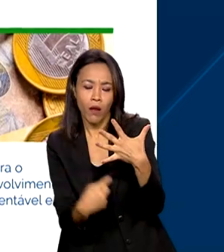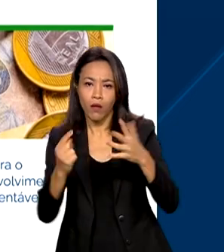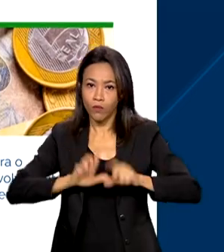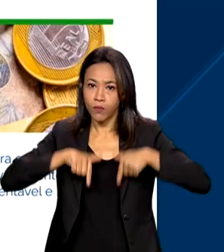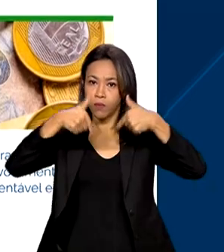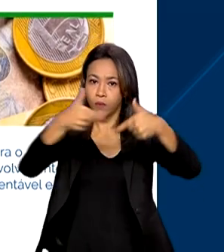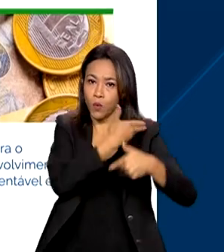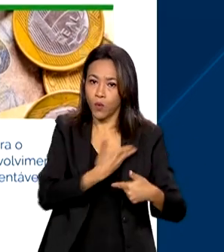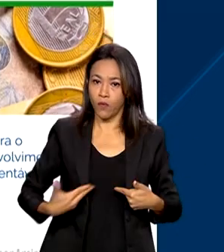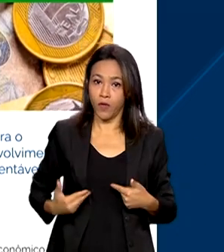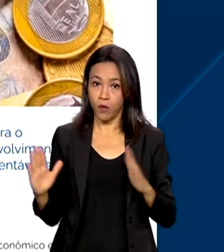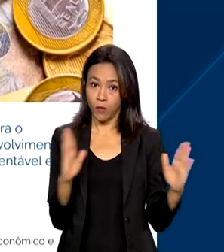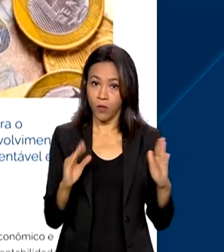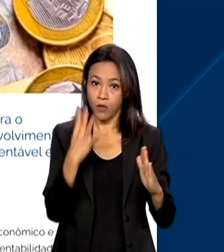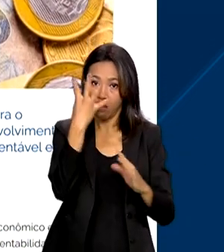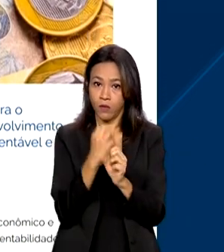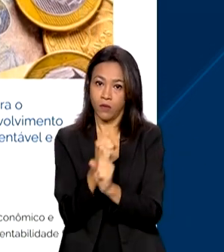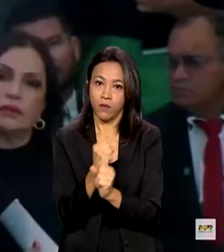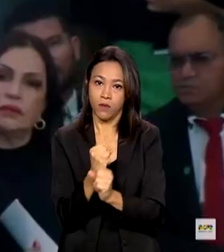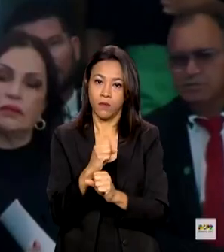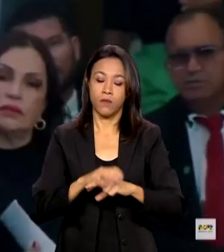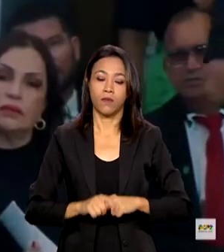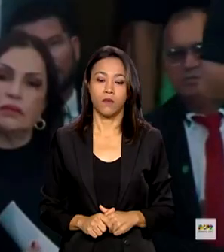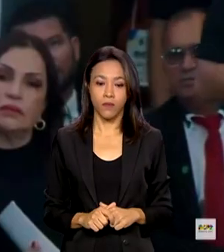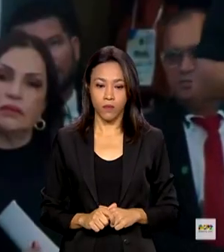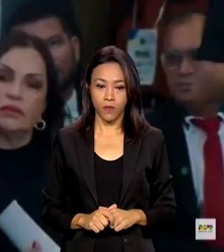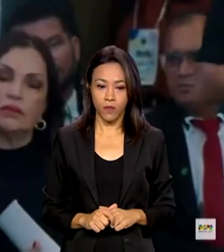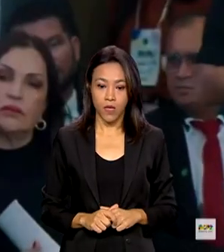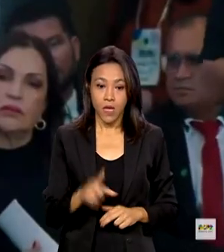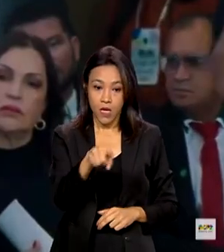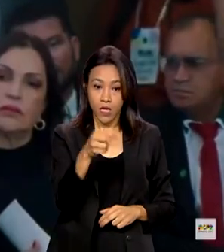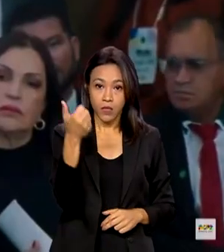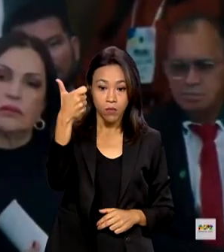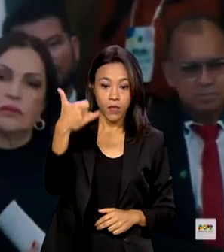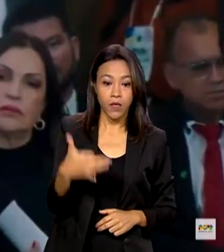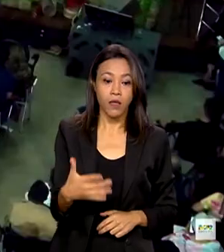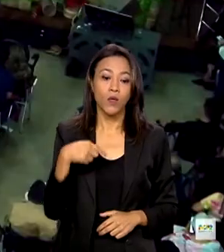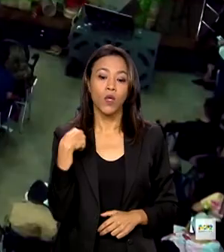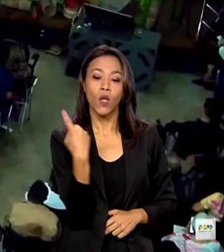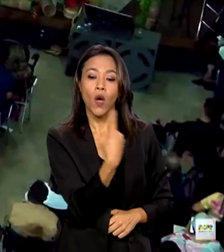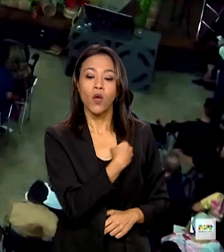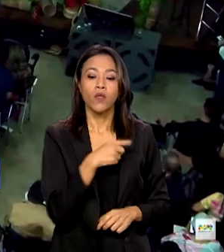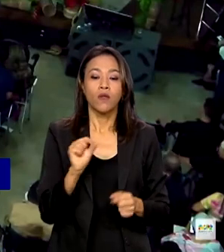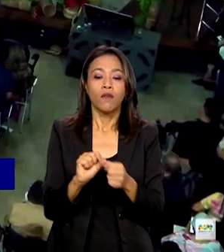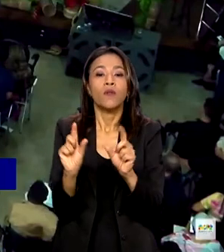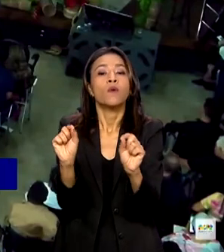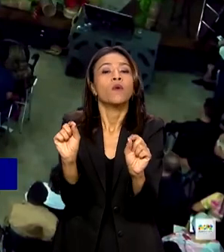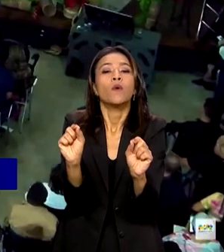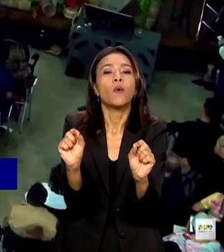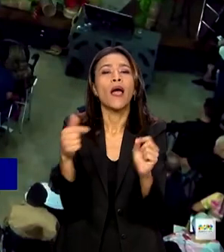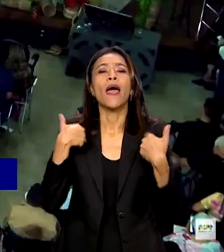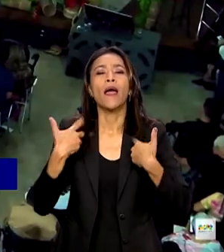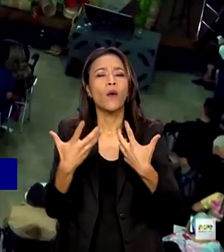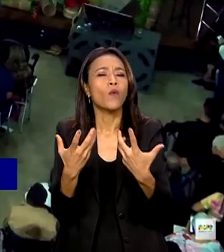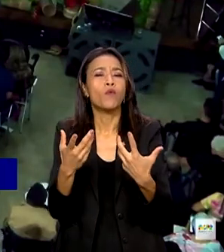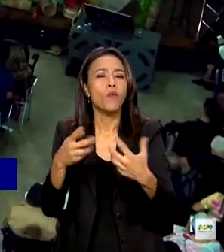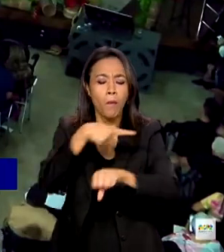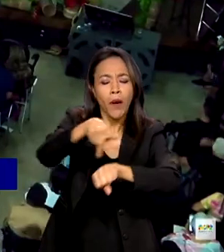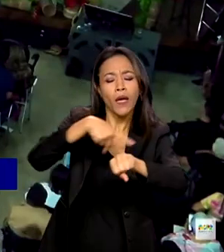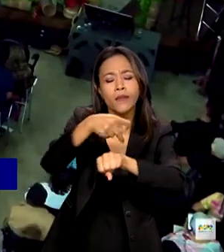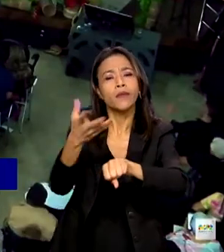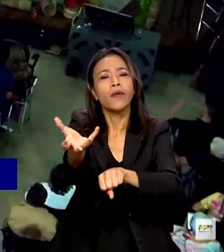para os próximos quatro anos. O que nós estamos fazendo aqui é discutindo qual país que nós queremos para os nossos